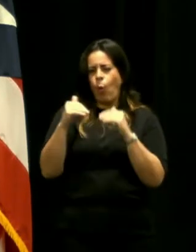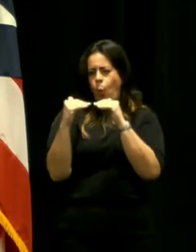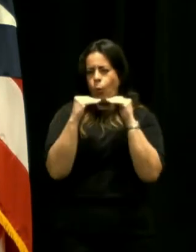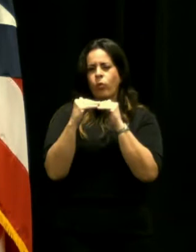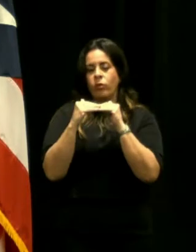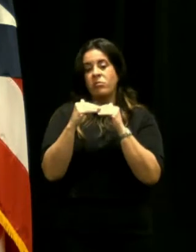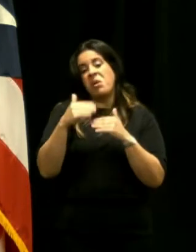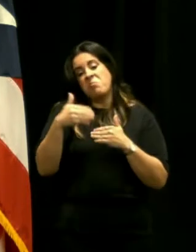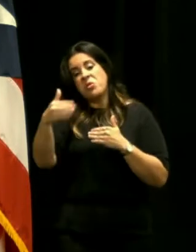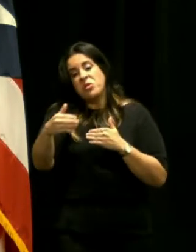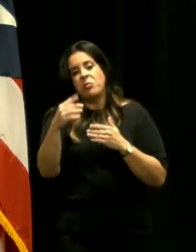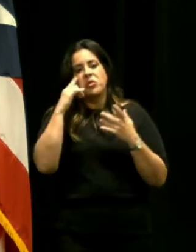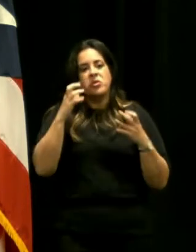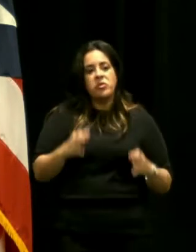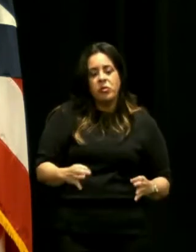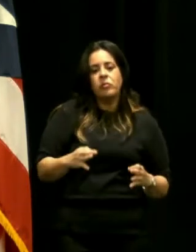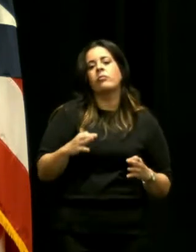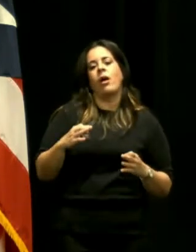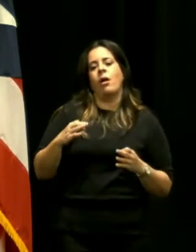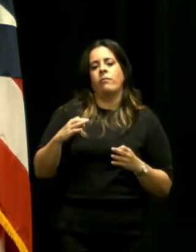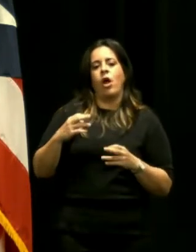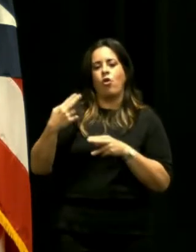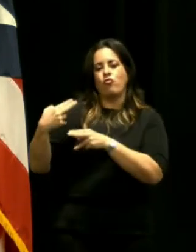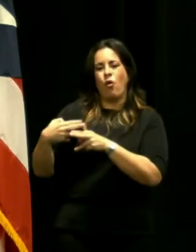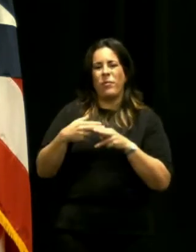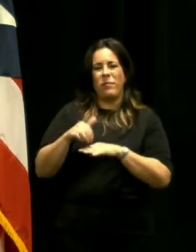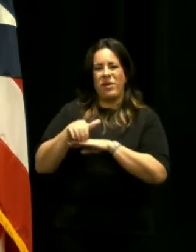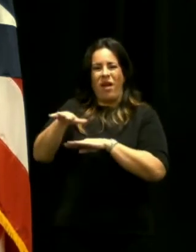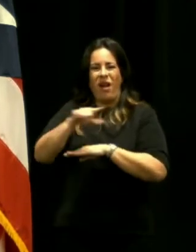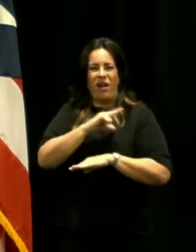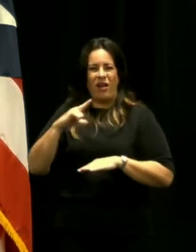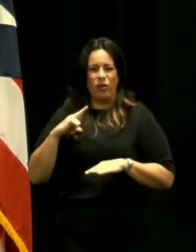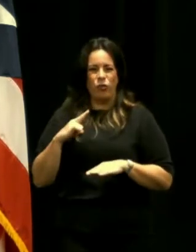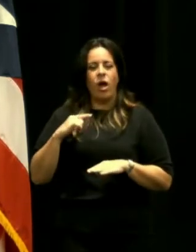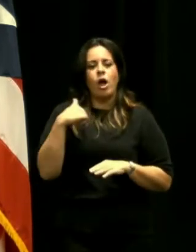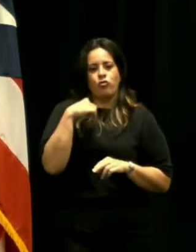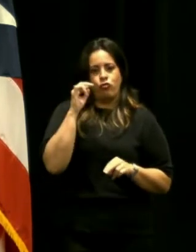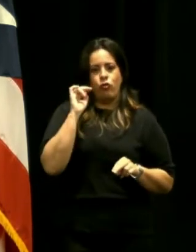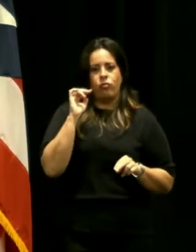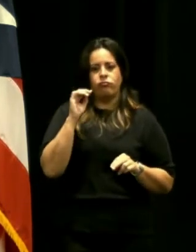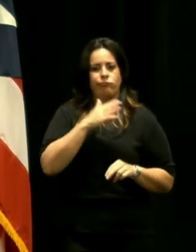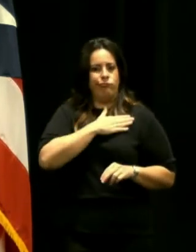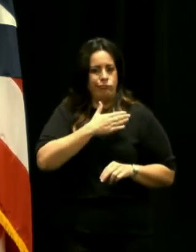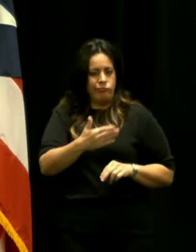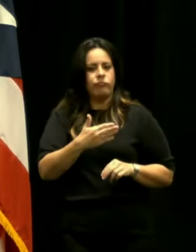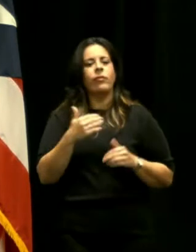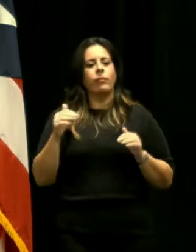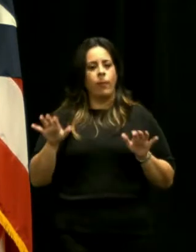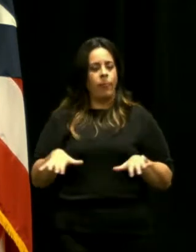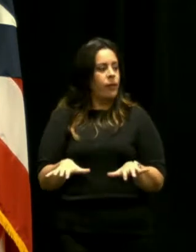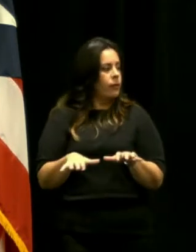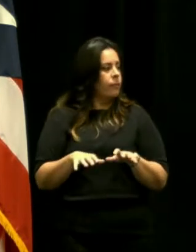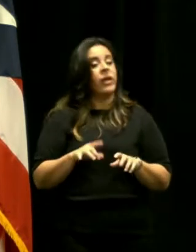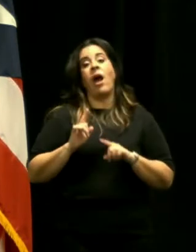paso sería someter nombres a la asamblea legislativa y yo voy a estar presto a hacerlo pueden